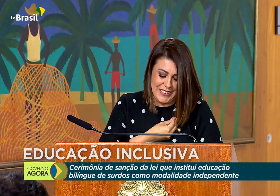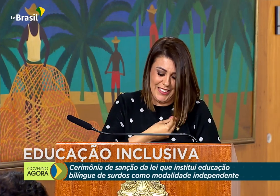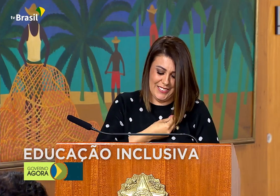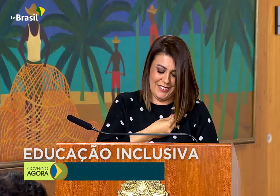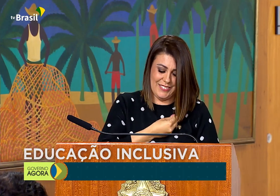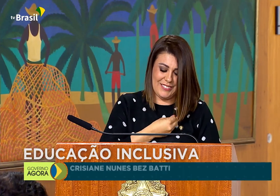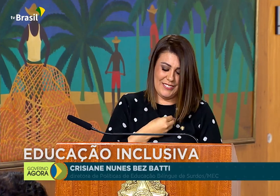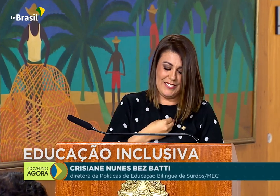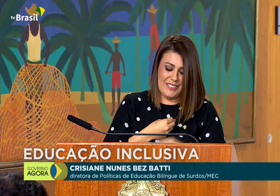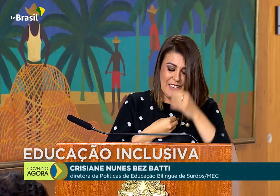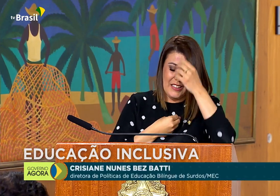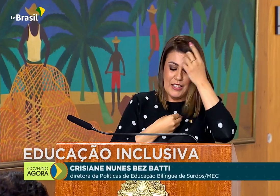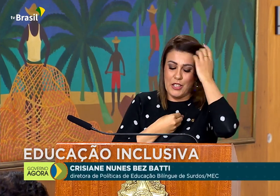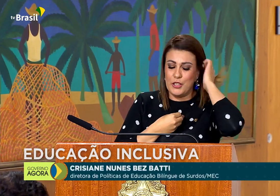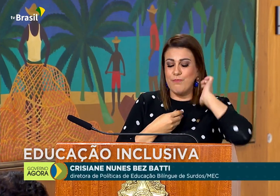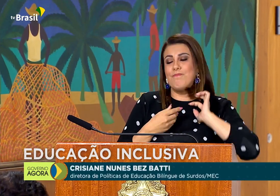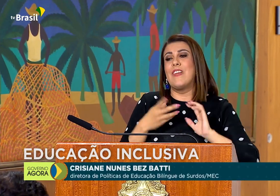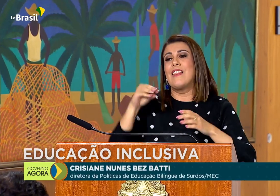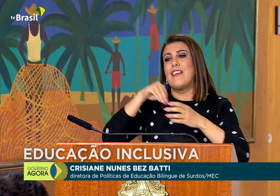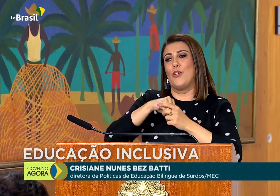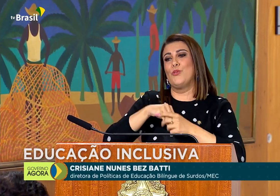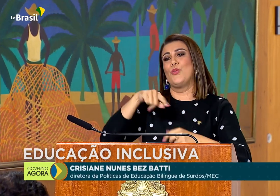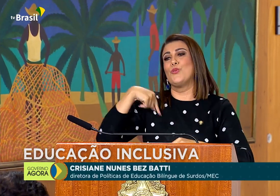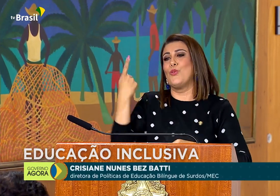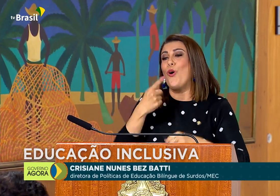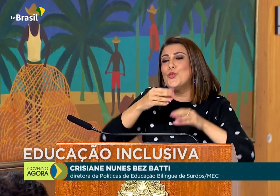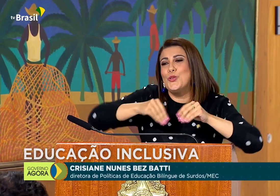coloridos, desafios mais coloridos com esta vitória.